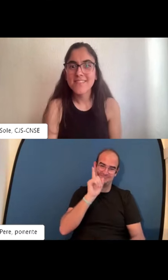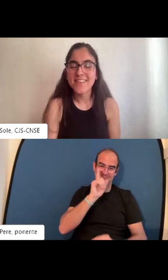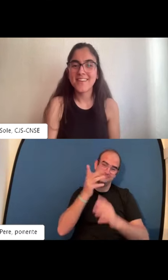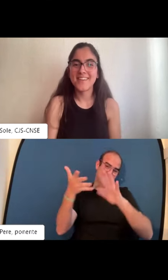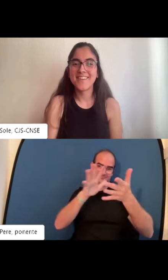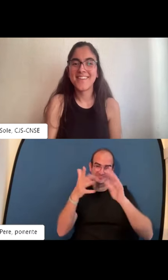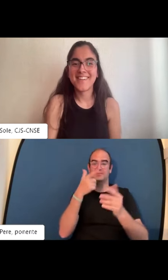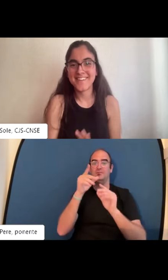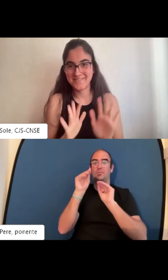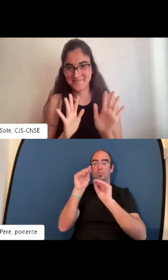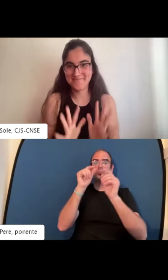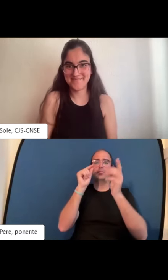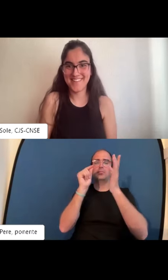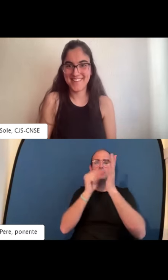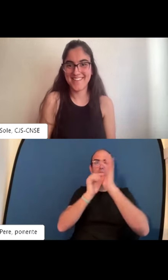campo.